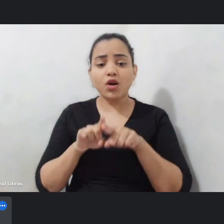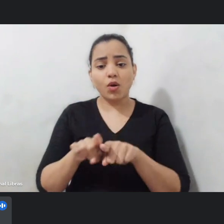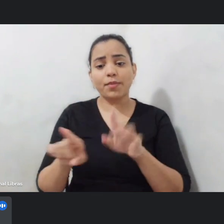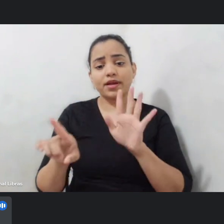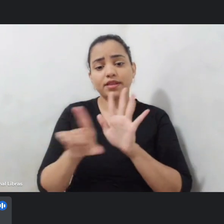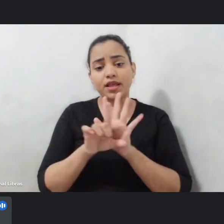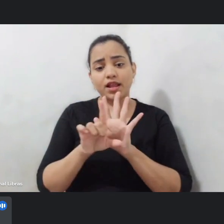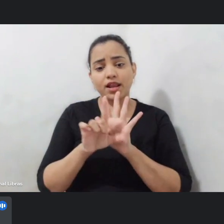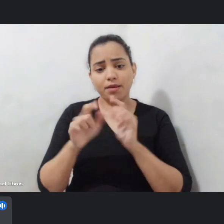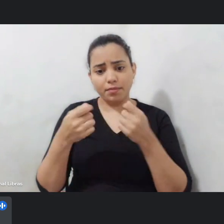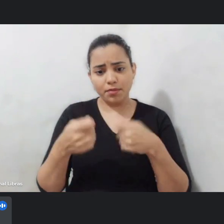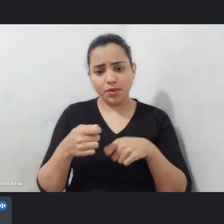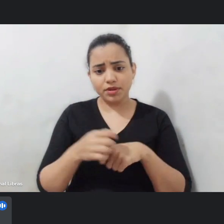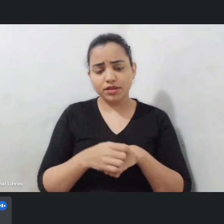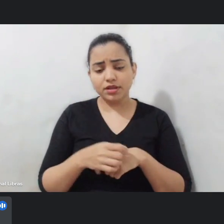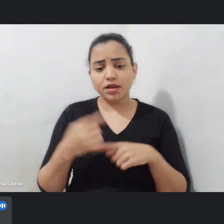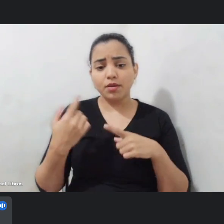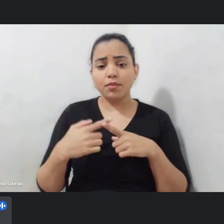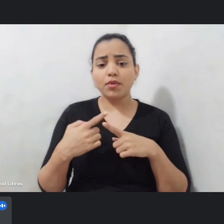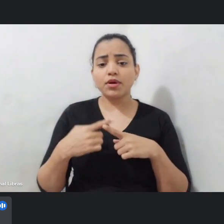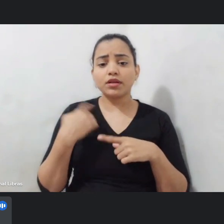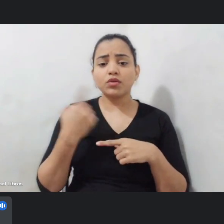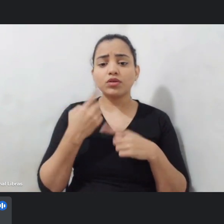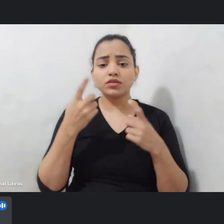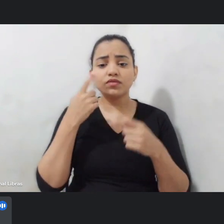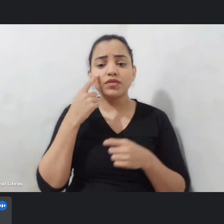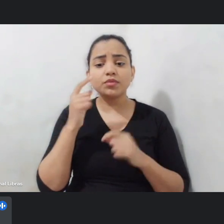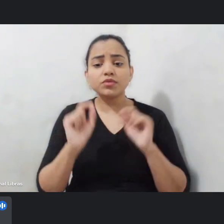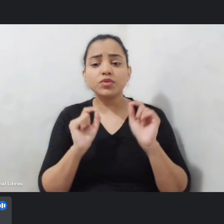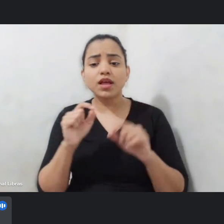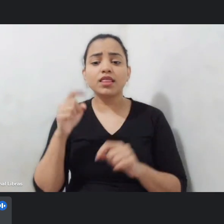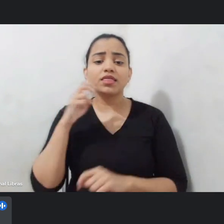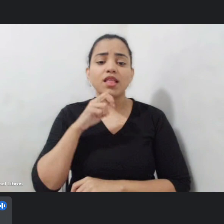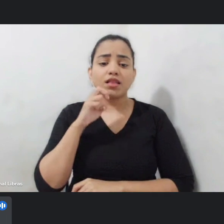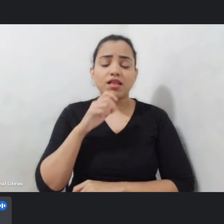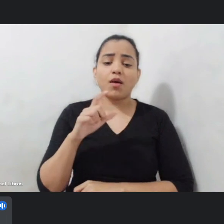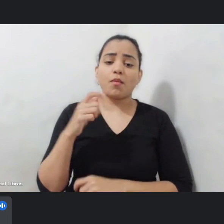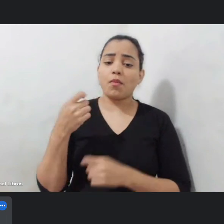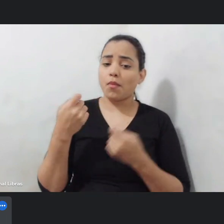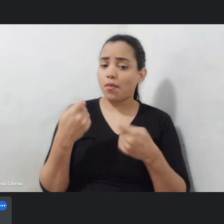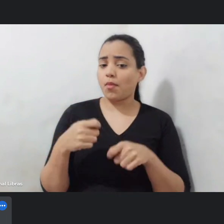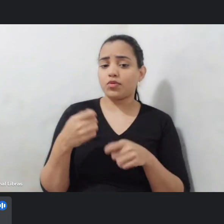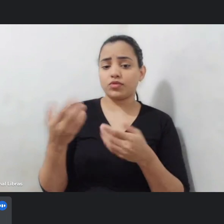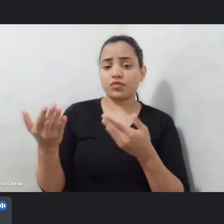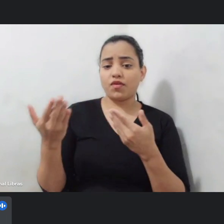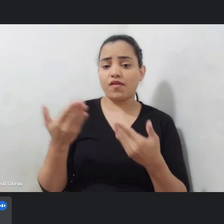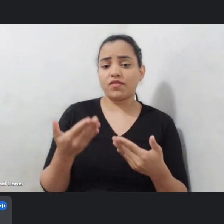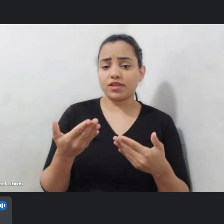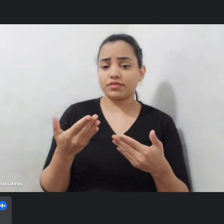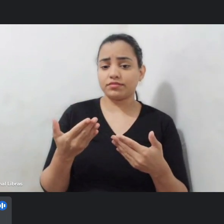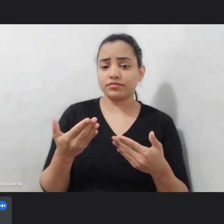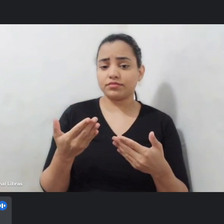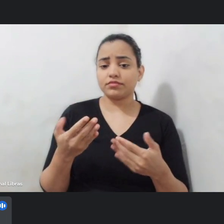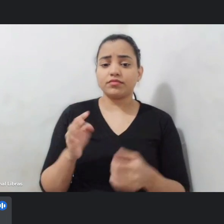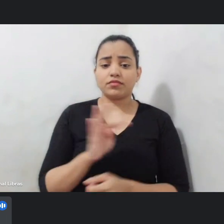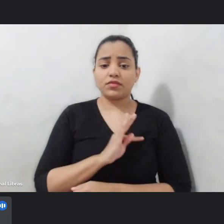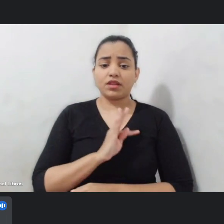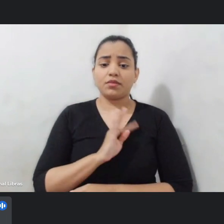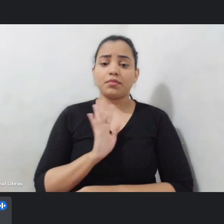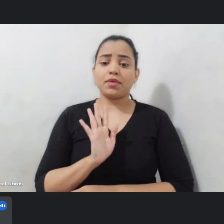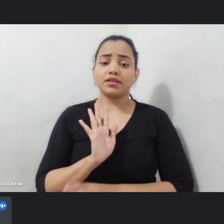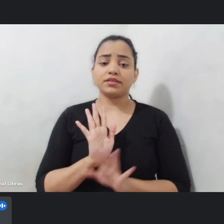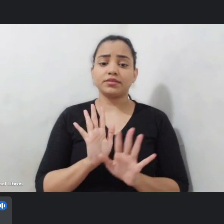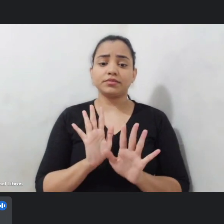vemos que por exemplo para Natal a gente até tem uma possibilidade de convidar os técnicos mas quem trabalha